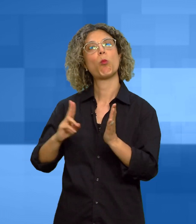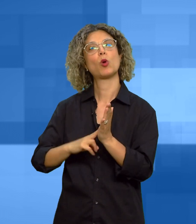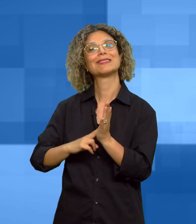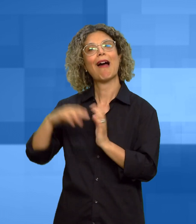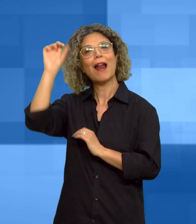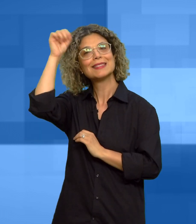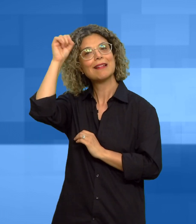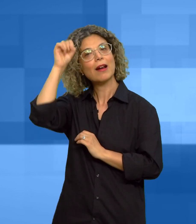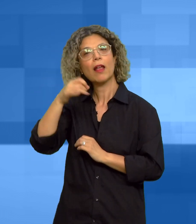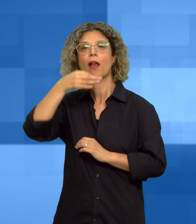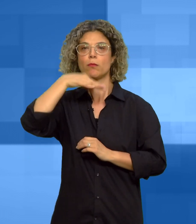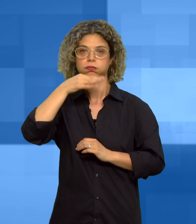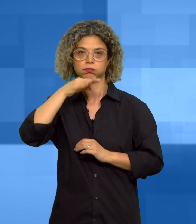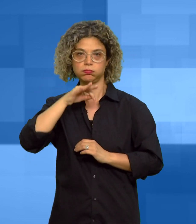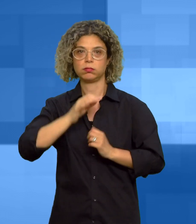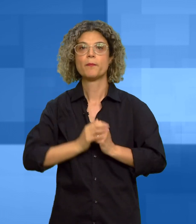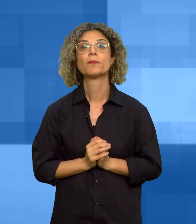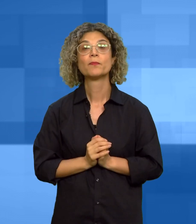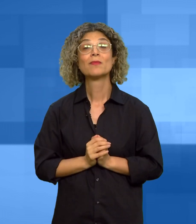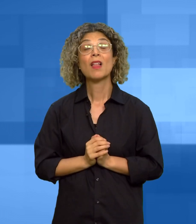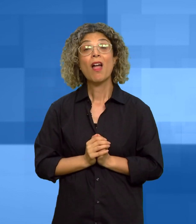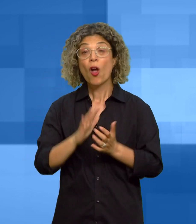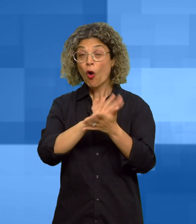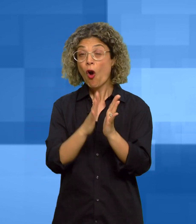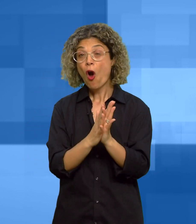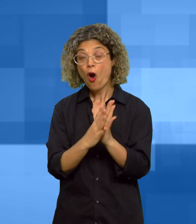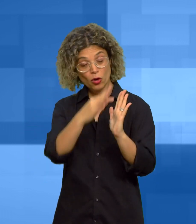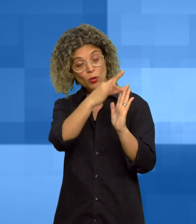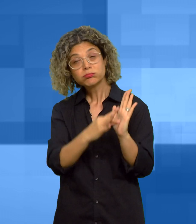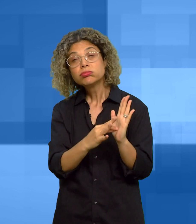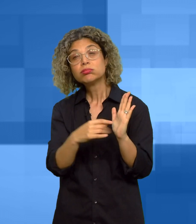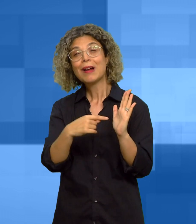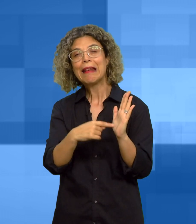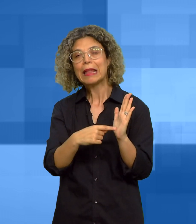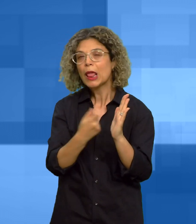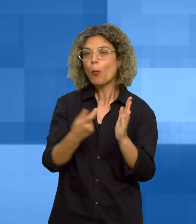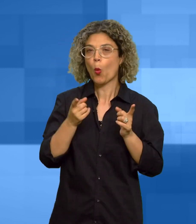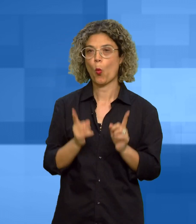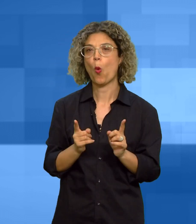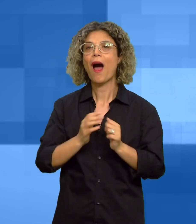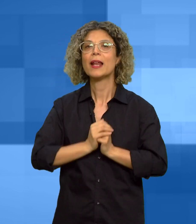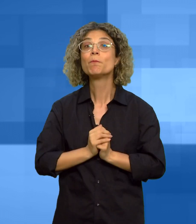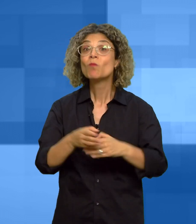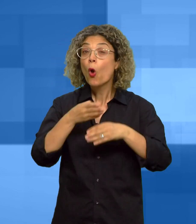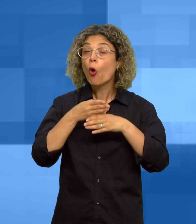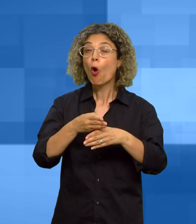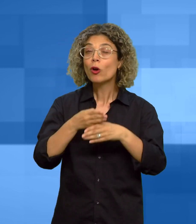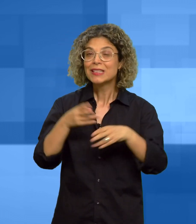Polizia Postale Sardegna. Tra i punti oggetto dell'accordo è prevista la condivisione